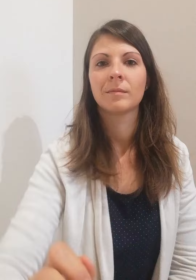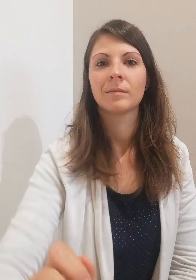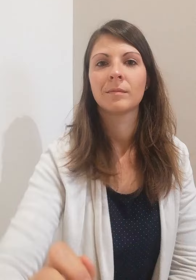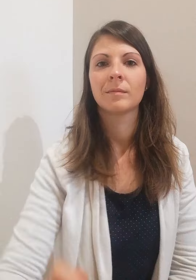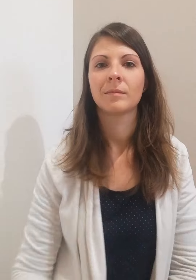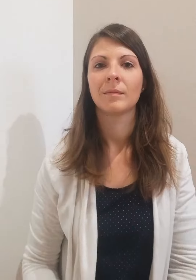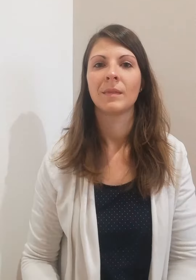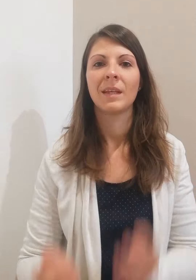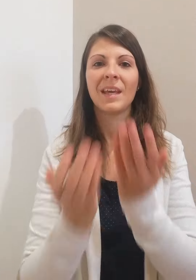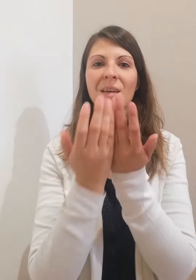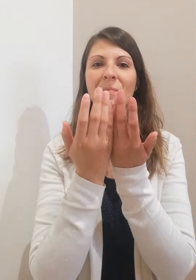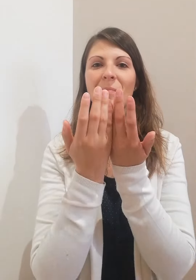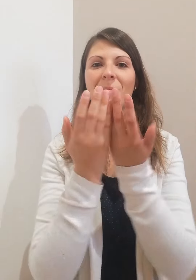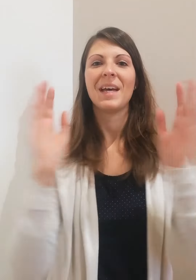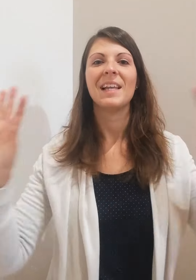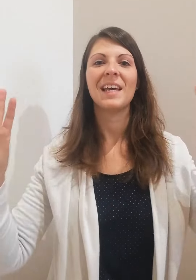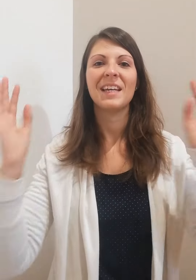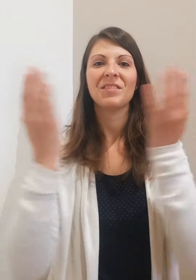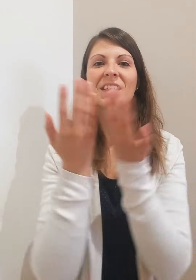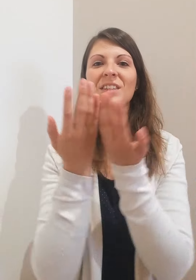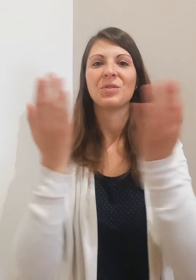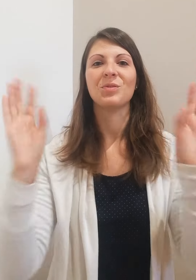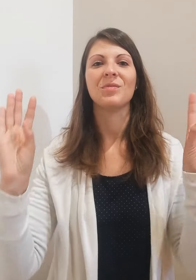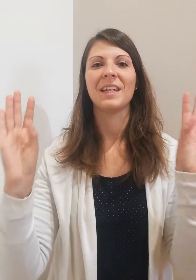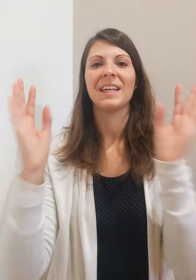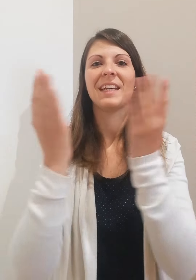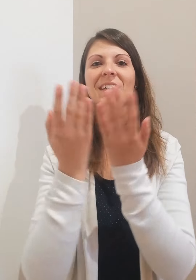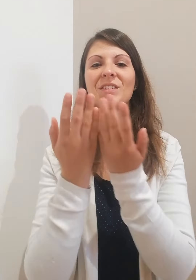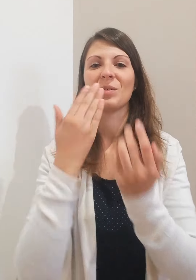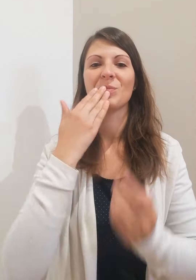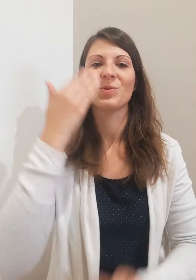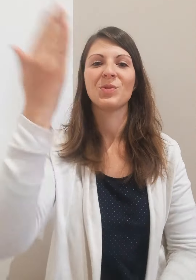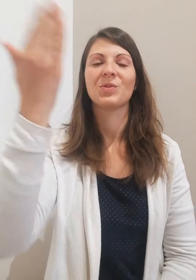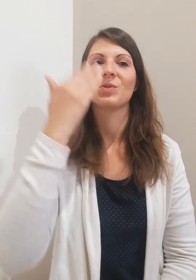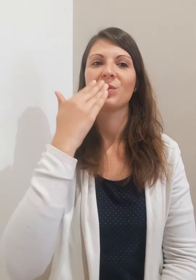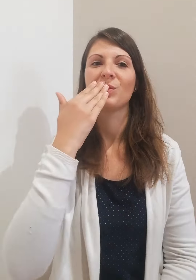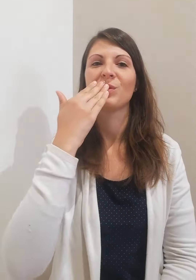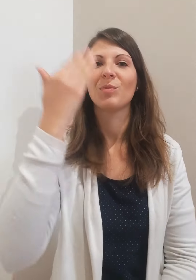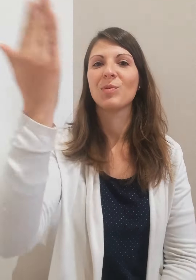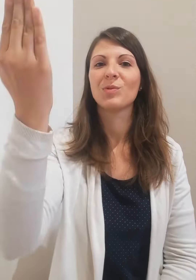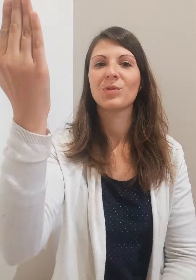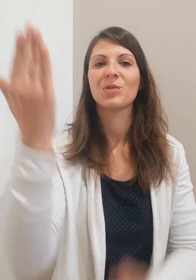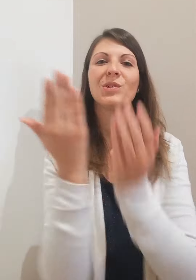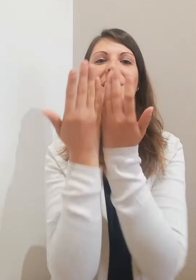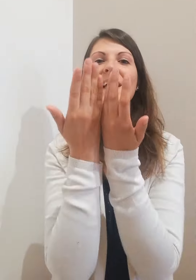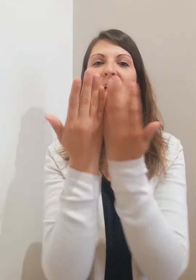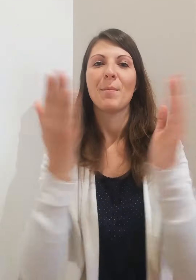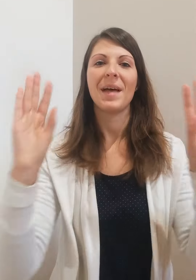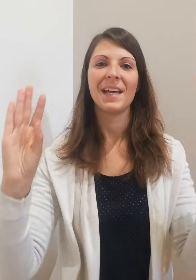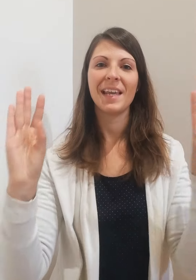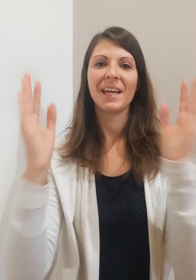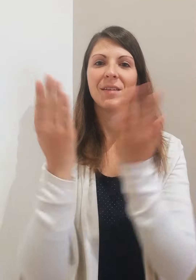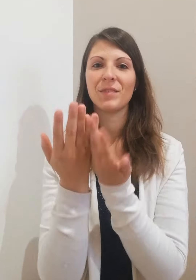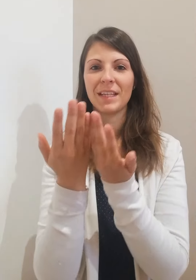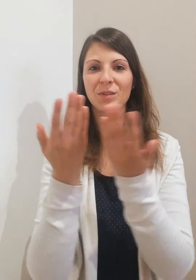par la fenêtre ouverte bonjour bonjour par la fenêtre